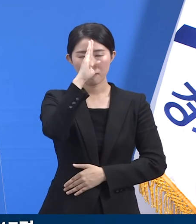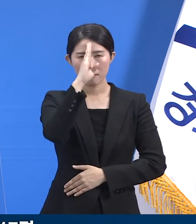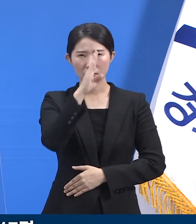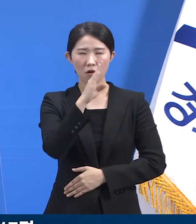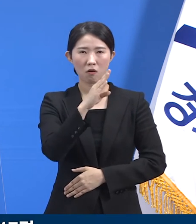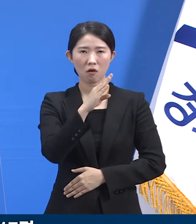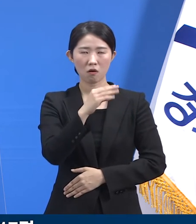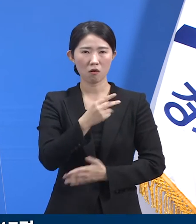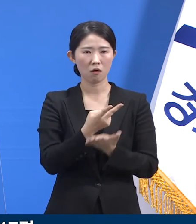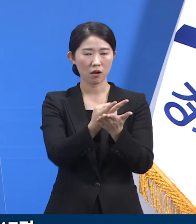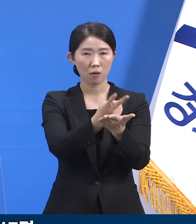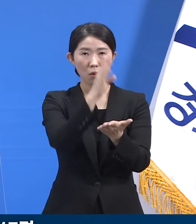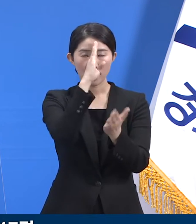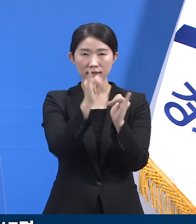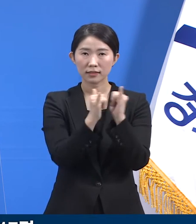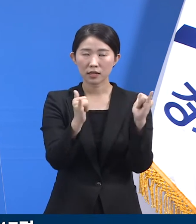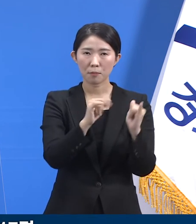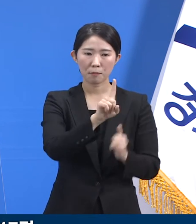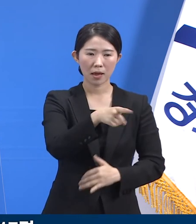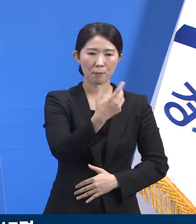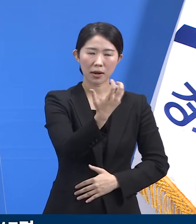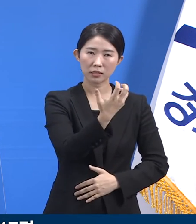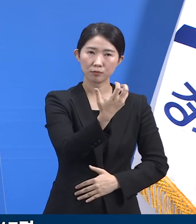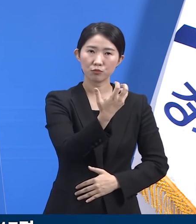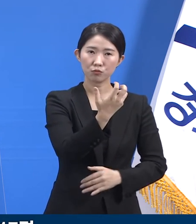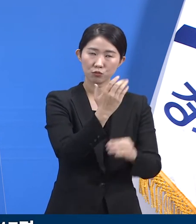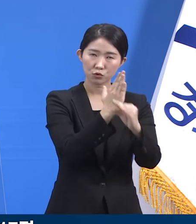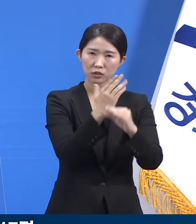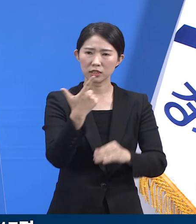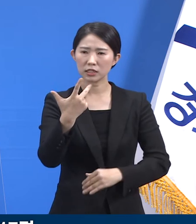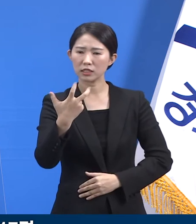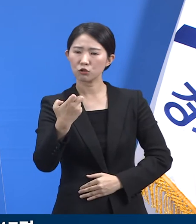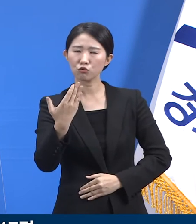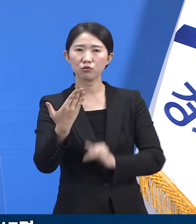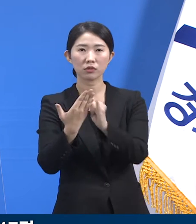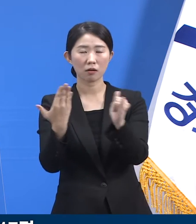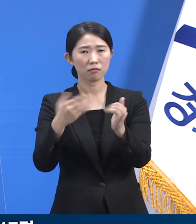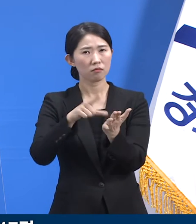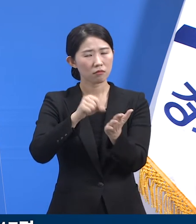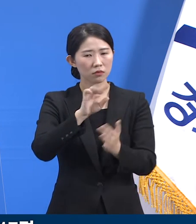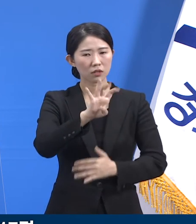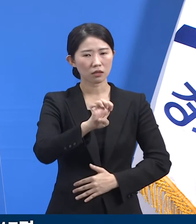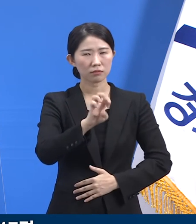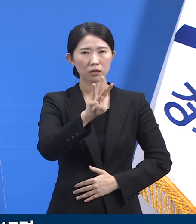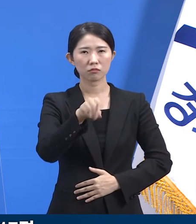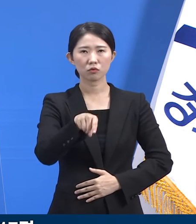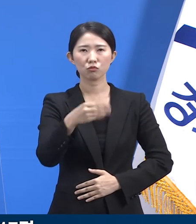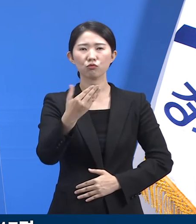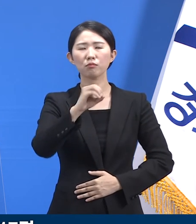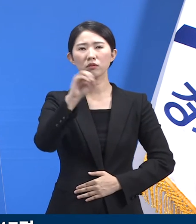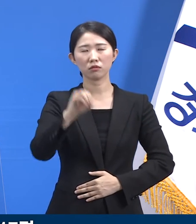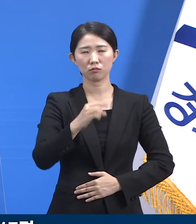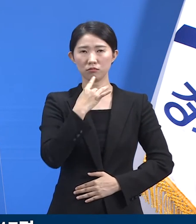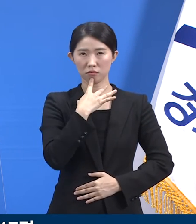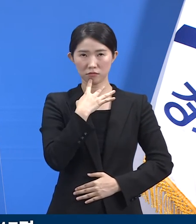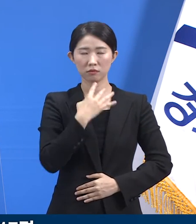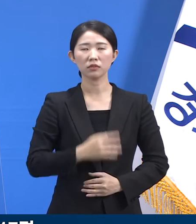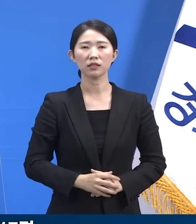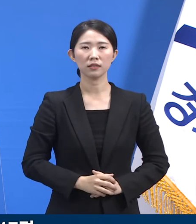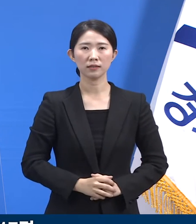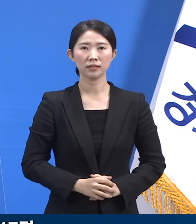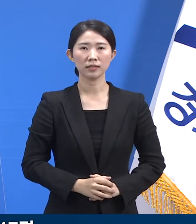180명 중 79명이 접종하여 43.9%의 접종률을 보였습니다.